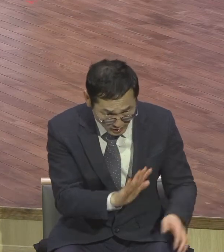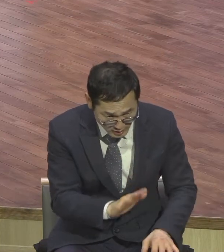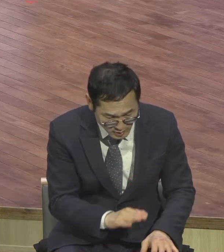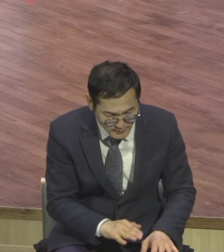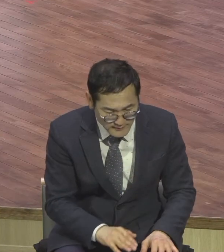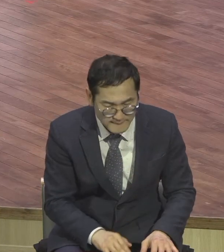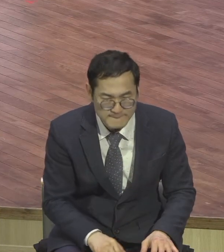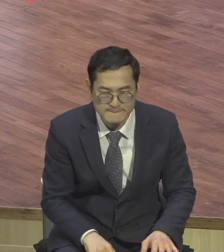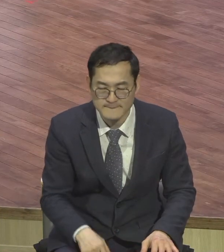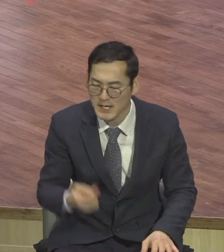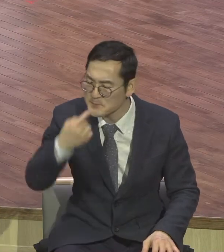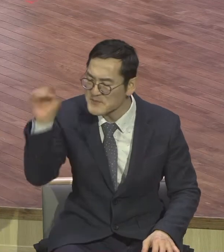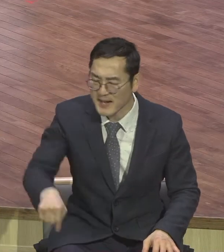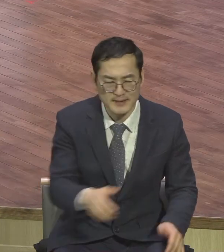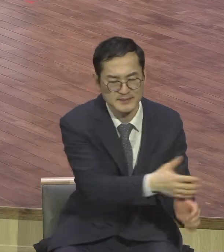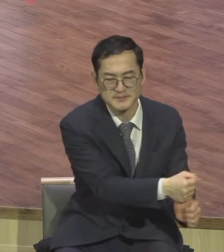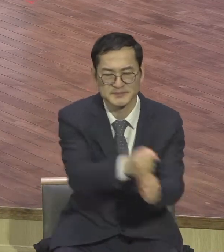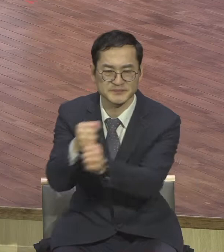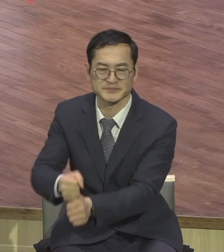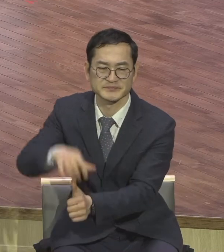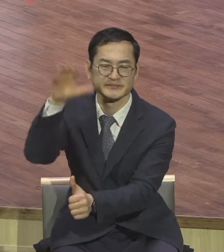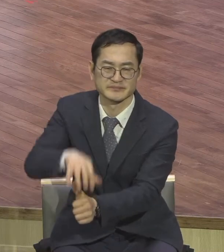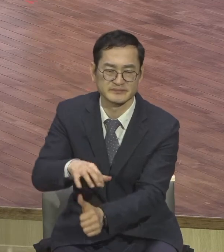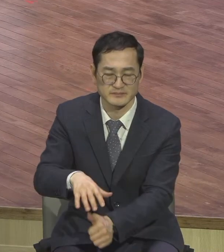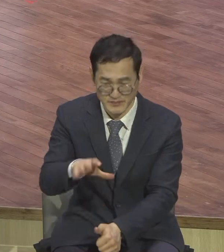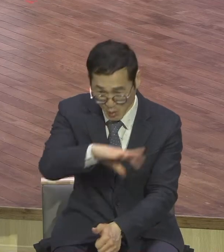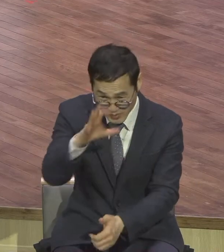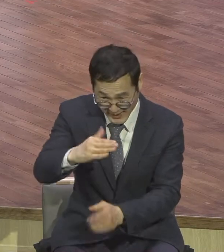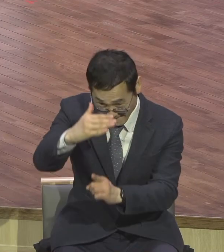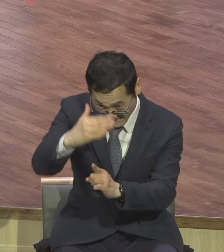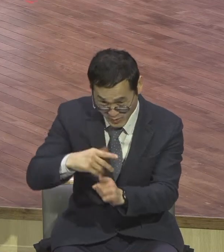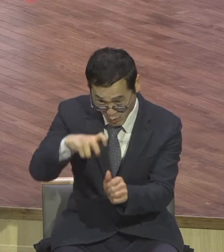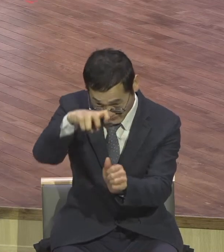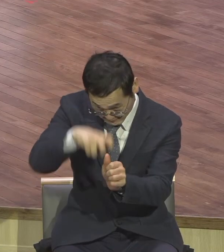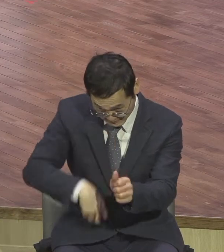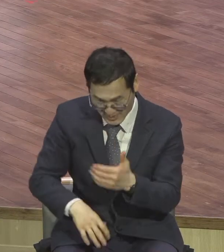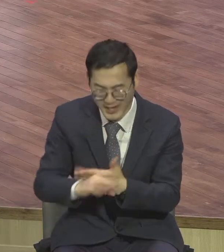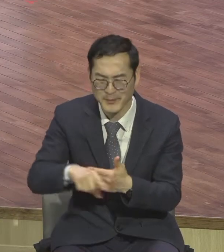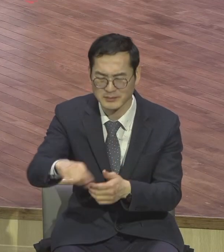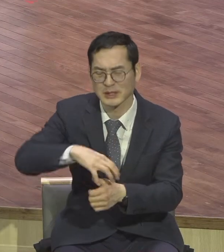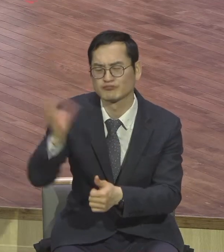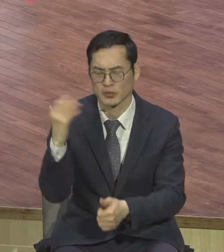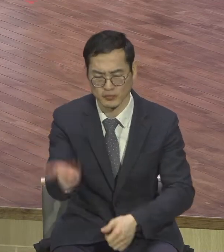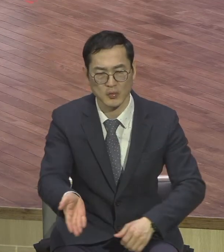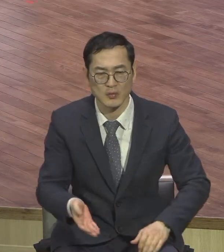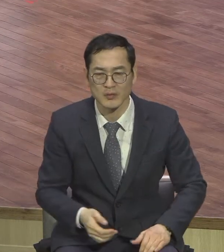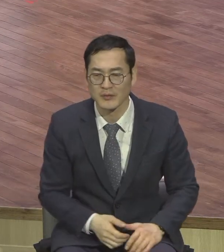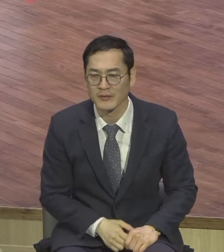죽을 때까지 감옥이라 용서 못했다고 용서 안 해줬다고